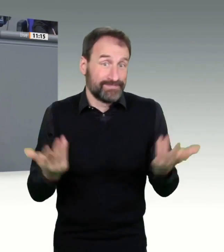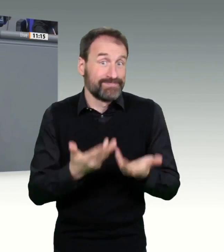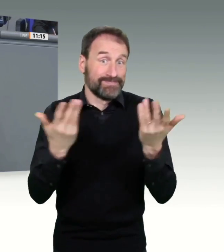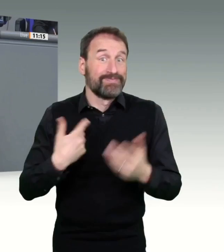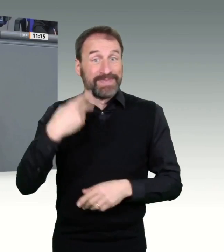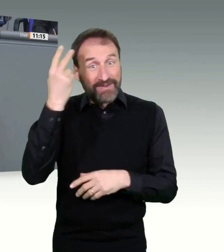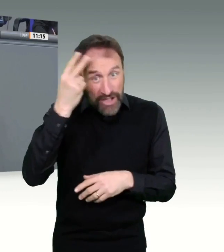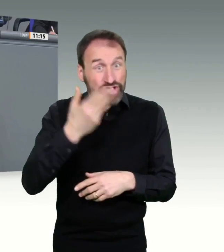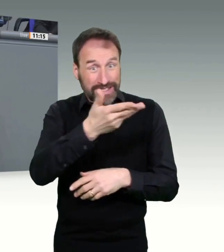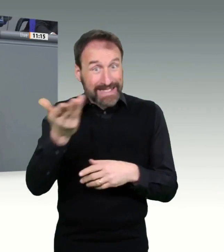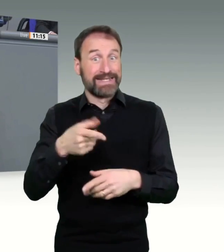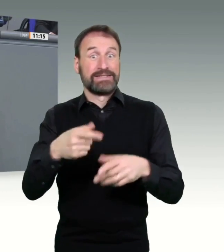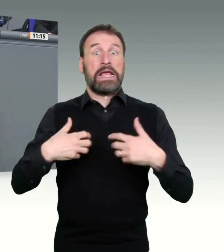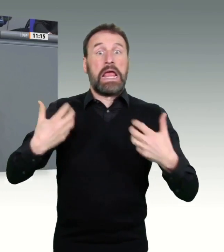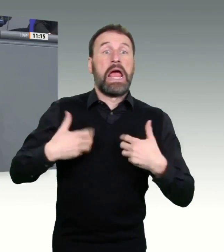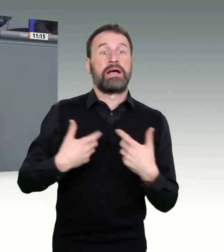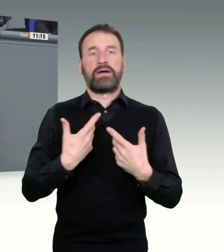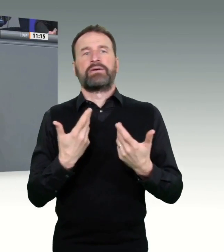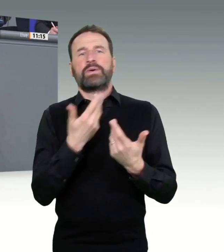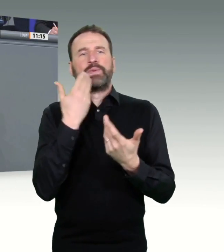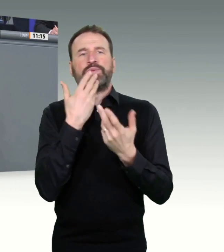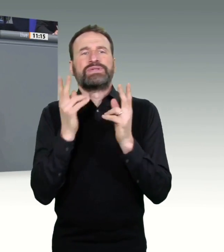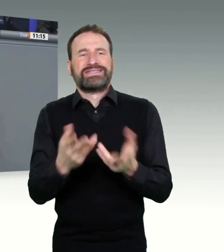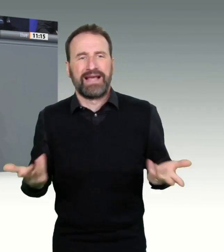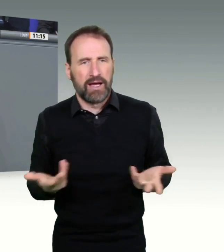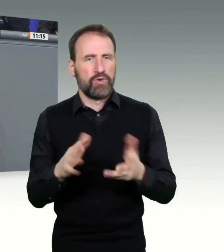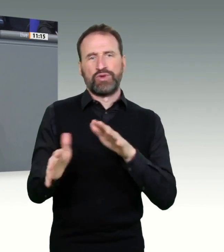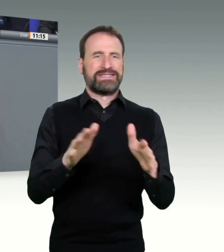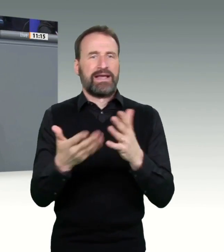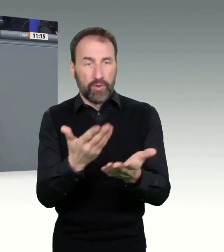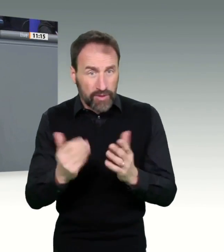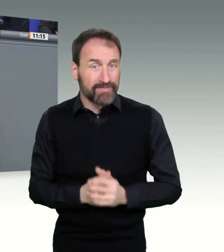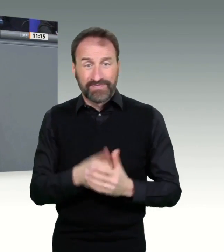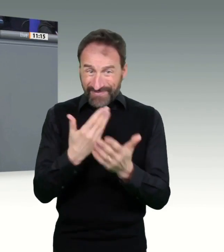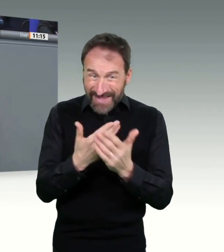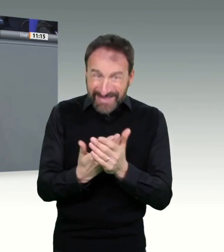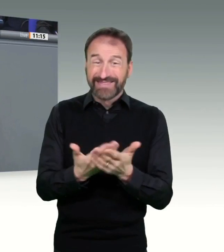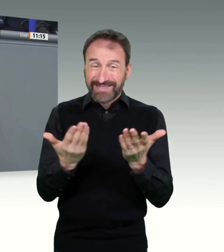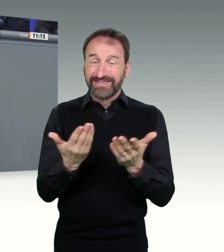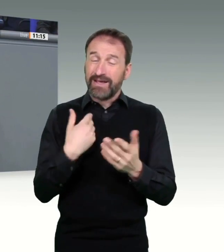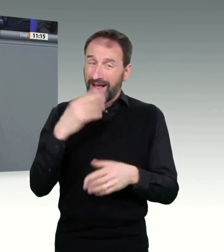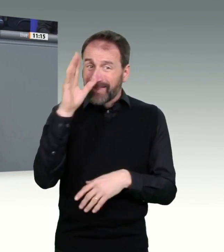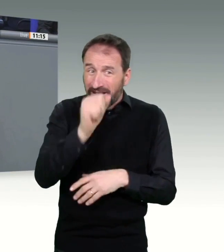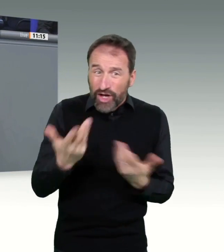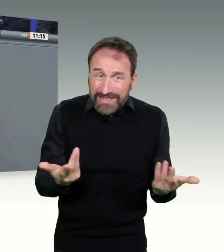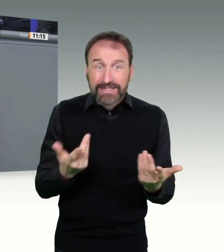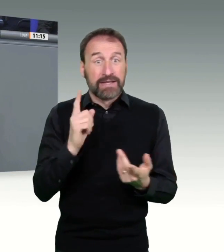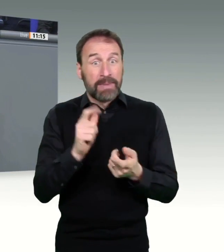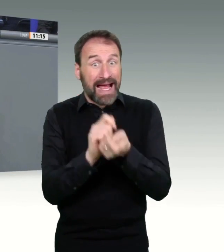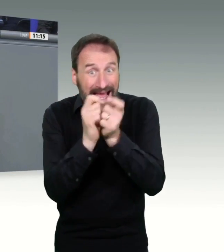Logistikzentern liegen. Auch wenn die Hälfte davon für die Zweitimpfung reserviert ist, stellt sich mir nach wie vor die Frage, warum sind